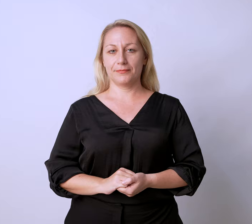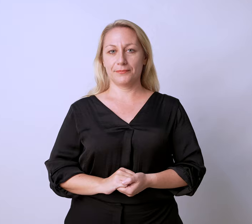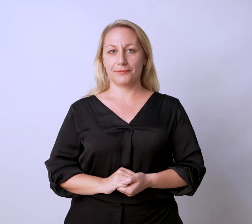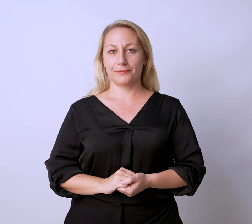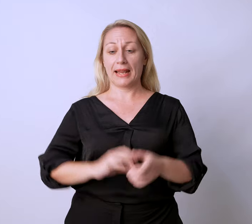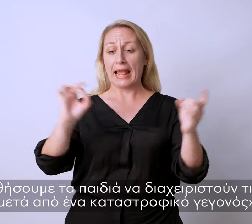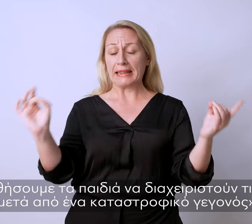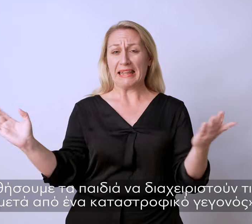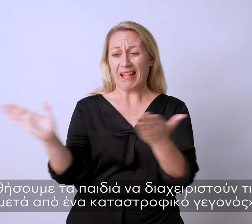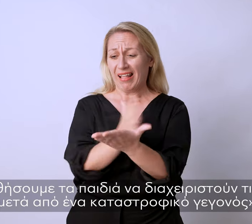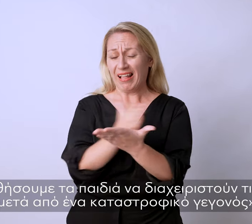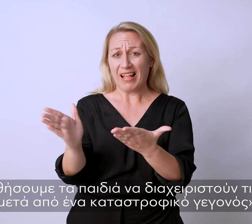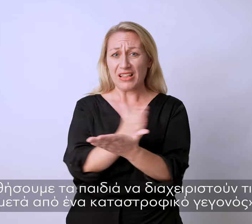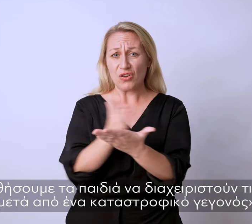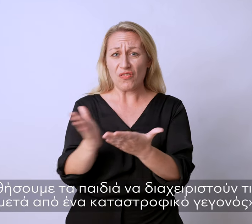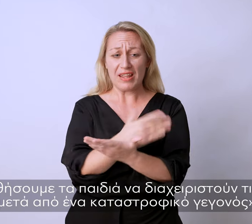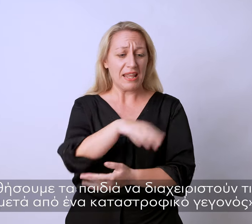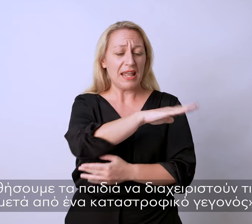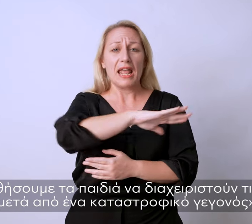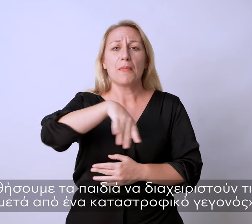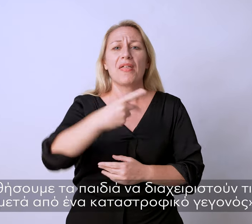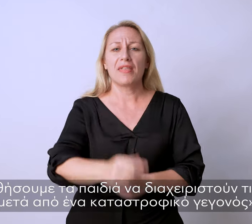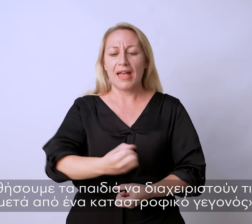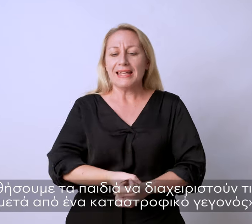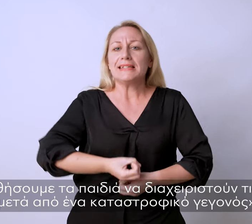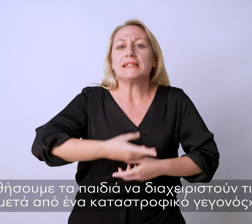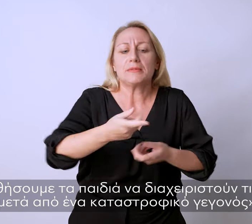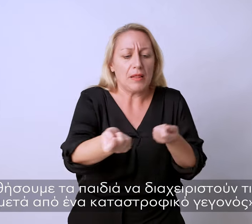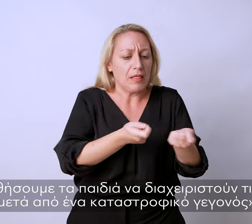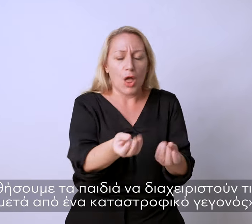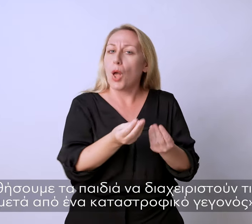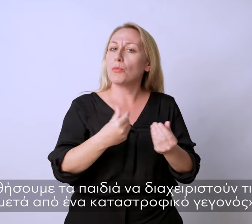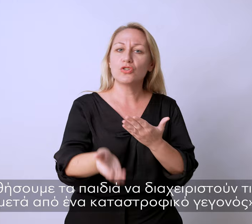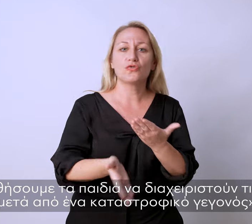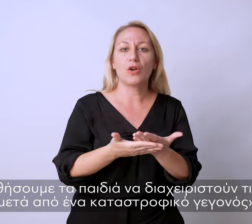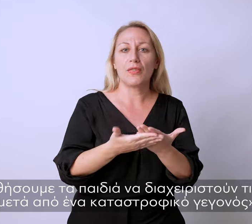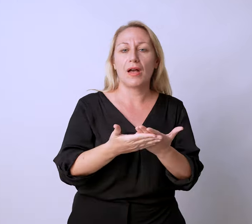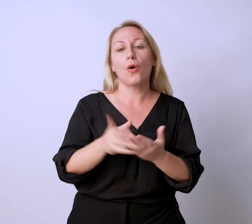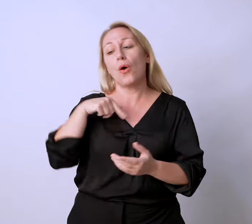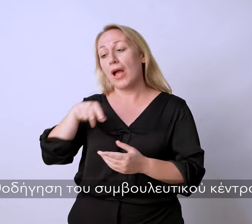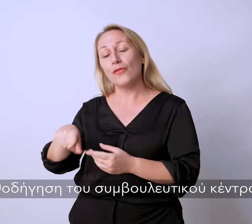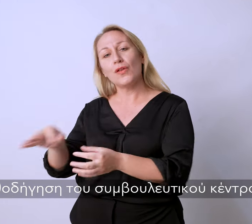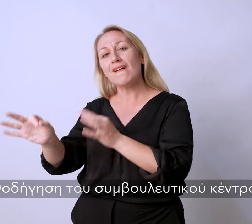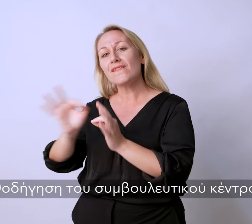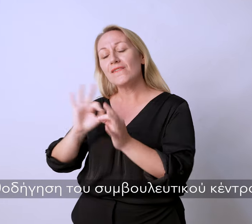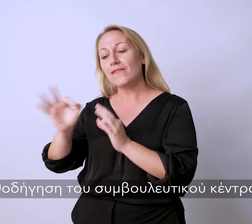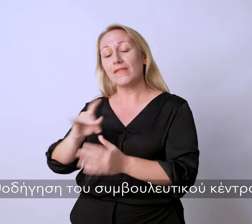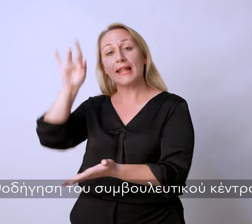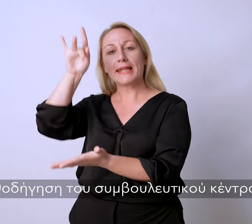Πώς να βοηθήσουμε τα παιδιά να διαχειριστούν τις αντιδράσεις μετά από ένα καταστροφικό γεγονός με την καθοδήγηση του Συμβουλευτικού